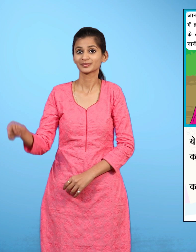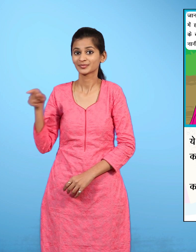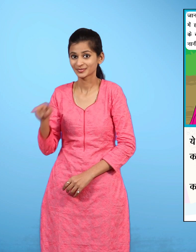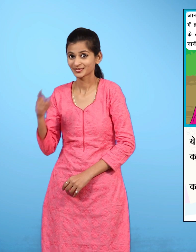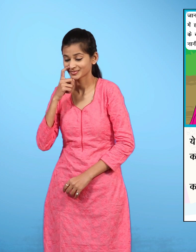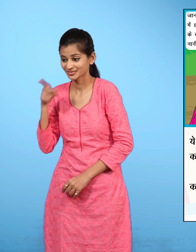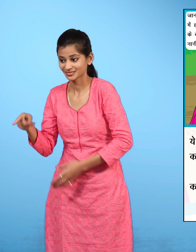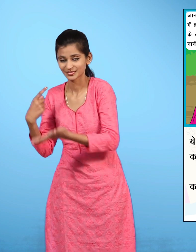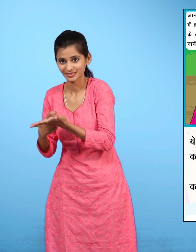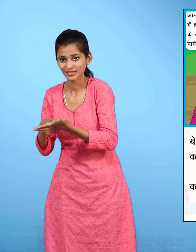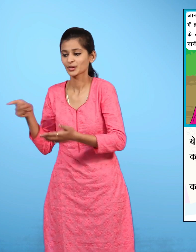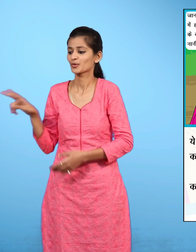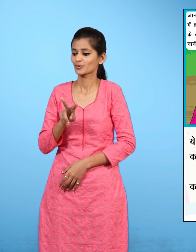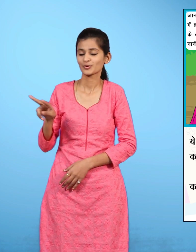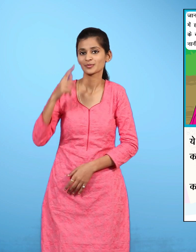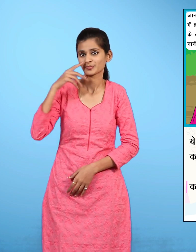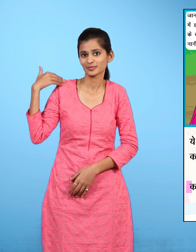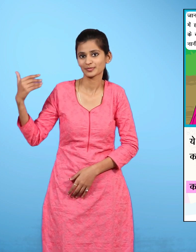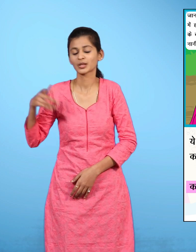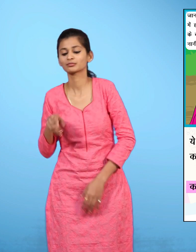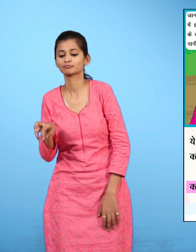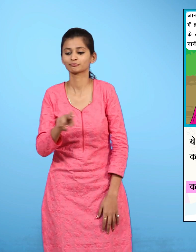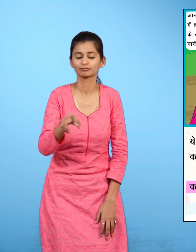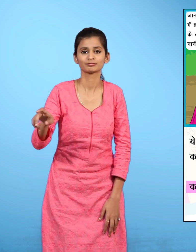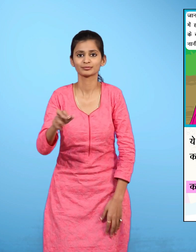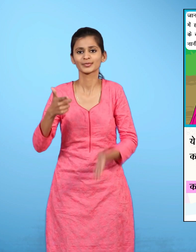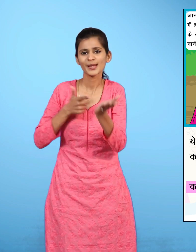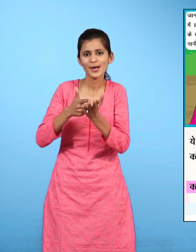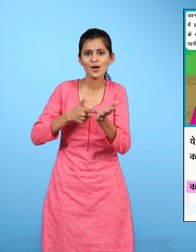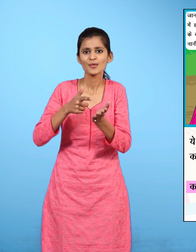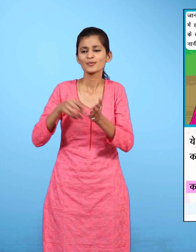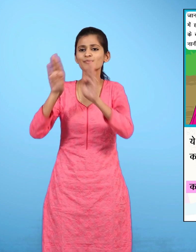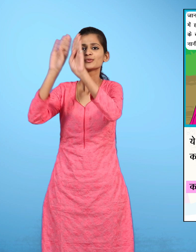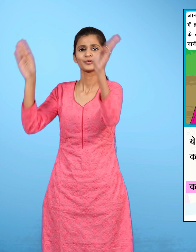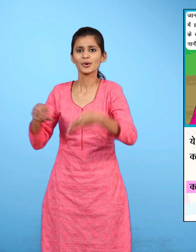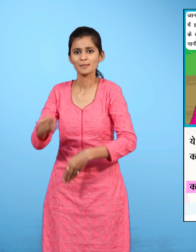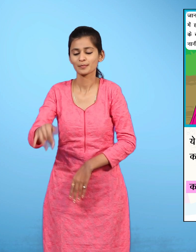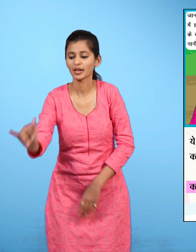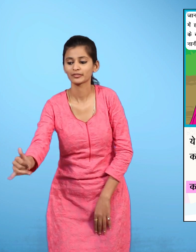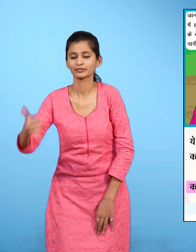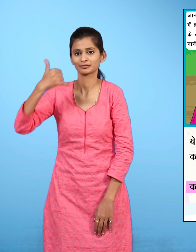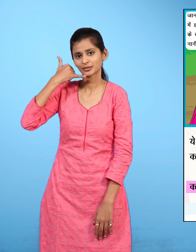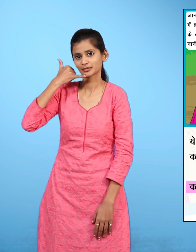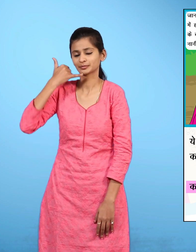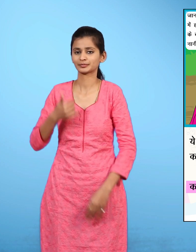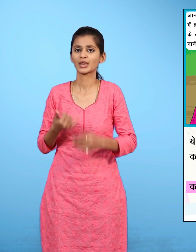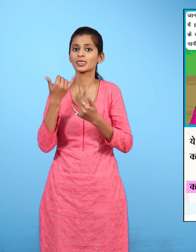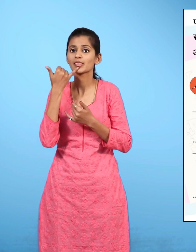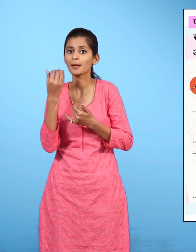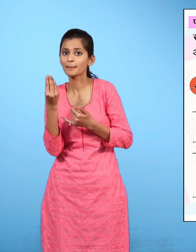रजिया और आपा निकल पणी फोन करने गाओं की एक दुकान पर आपा ने फोन